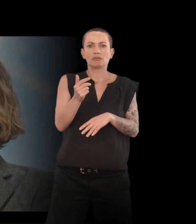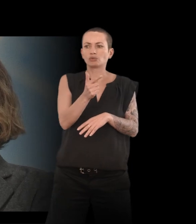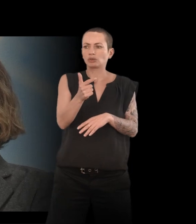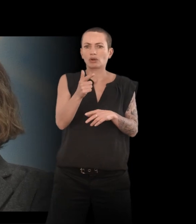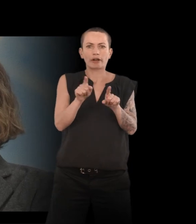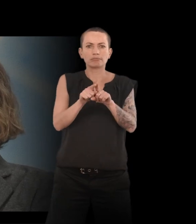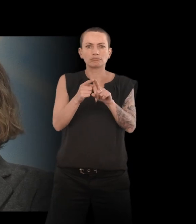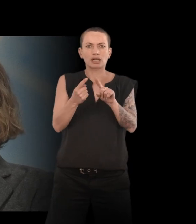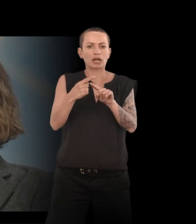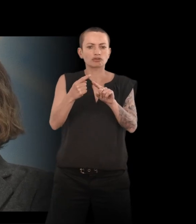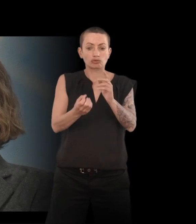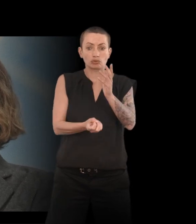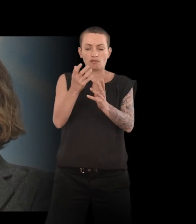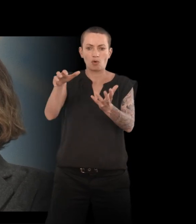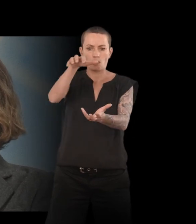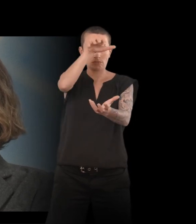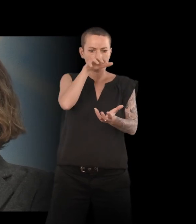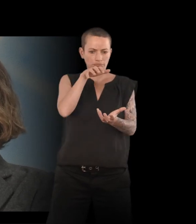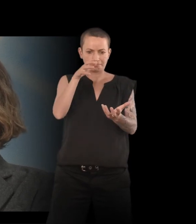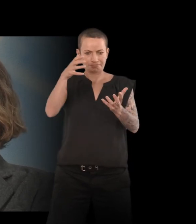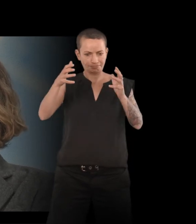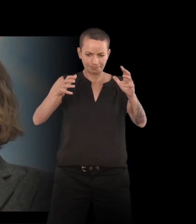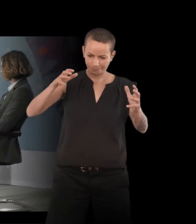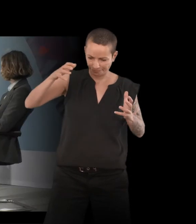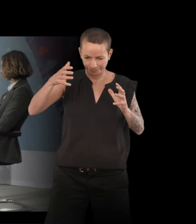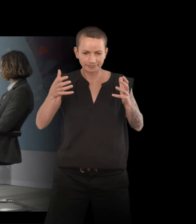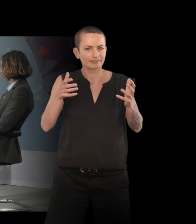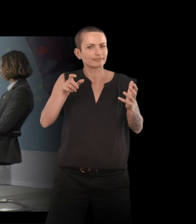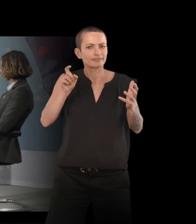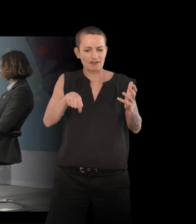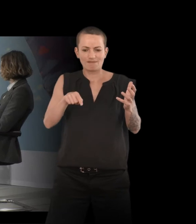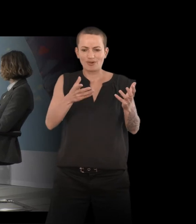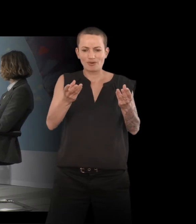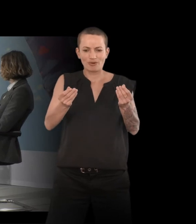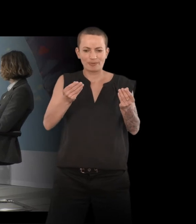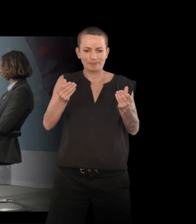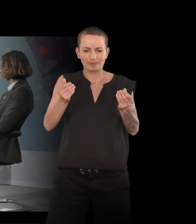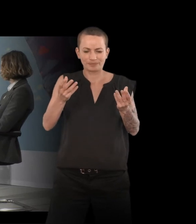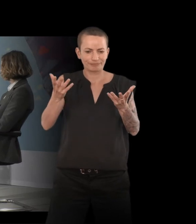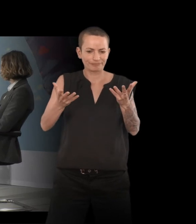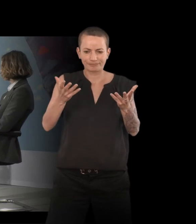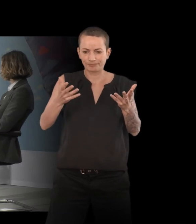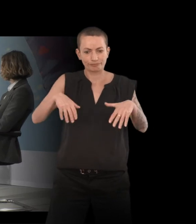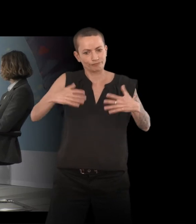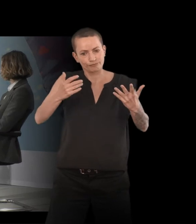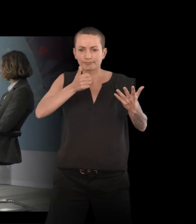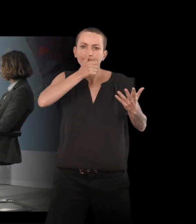mains une matière qui est nouvelle, un sujet qui est nouveau, et avec lequel, finalement, vous arrivez à composer, en tout cas, vous